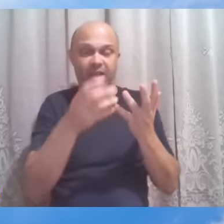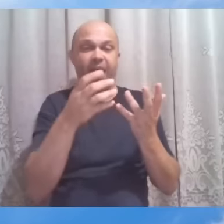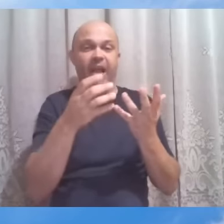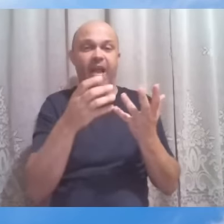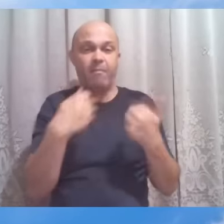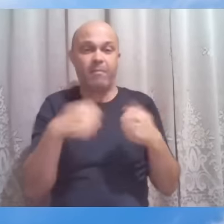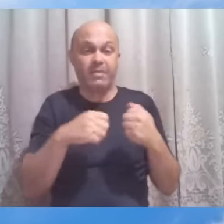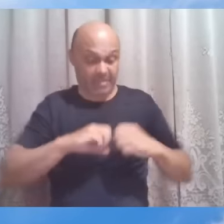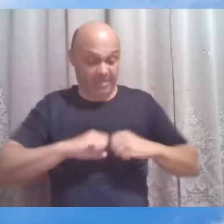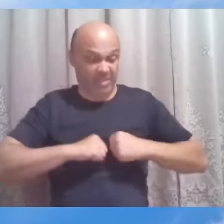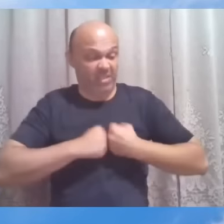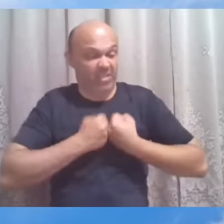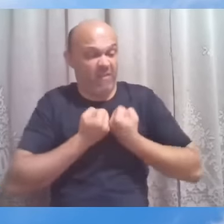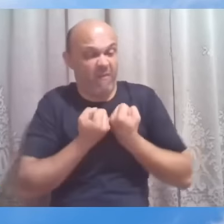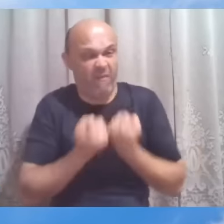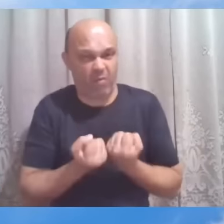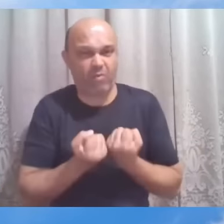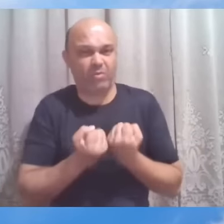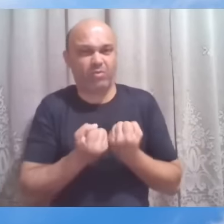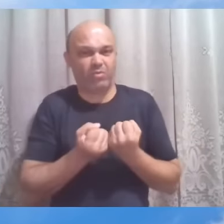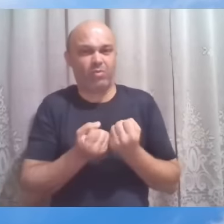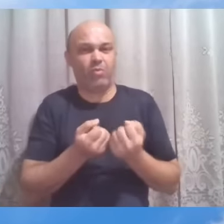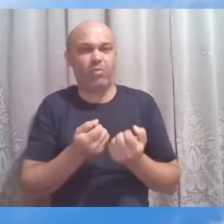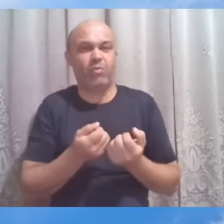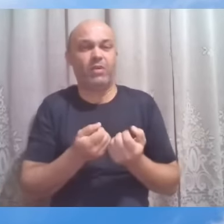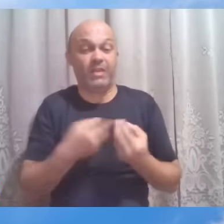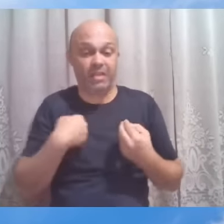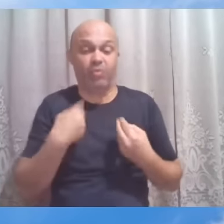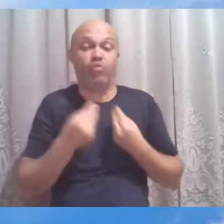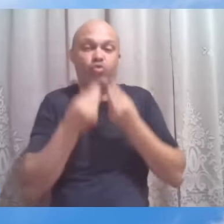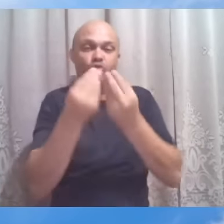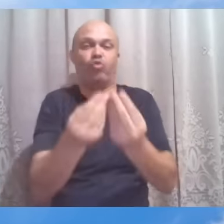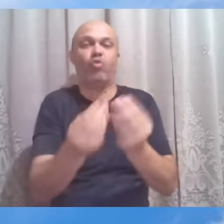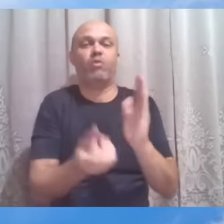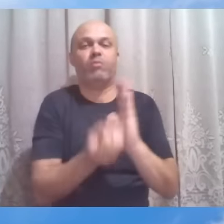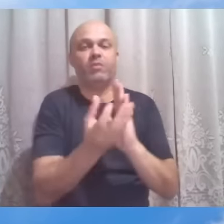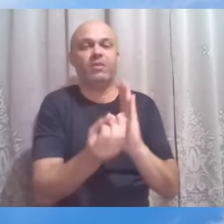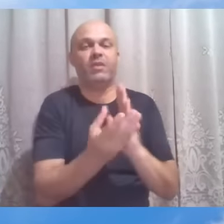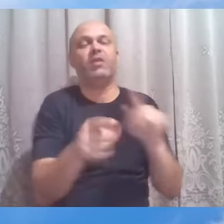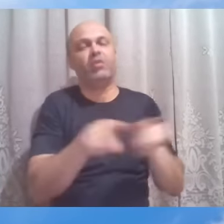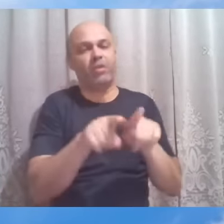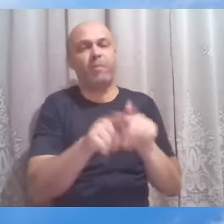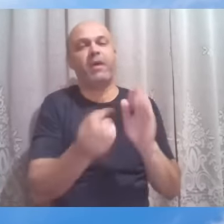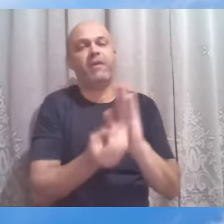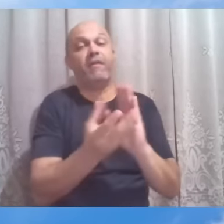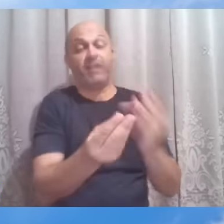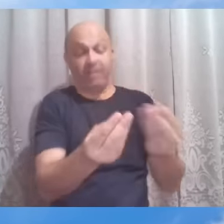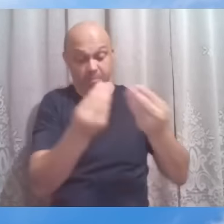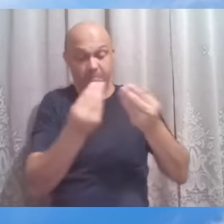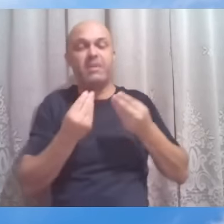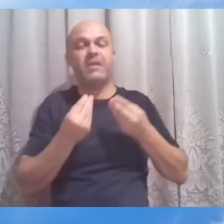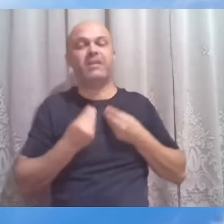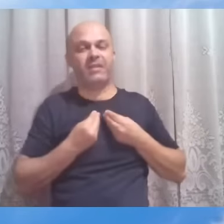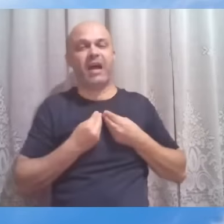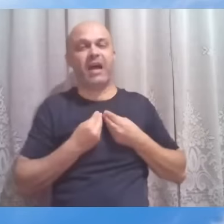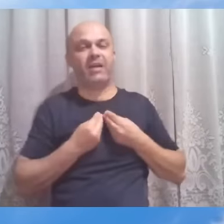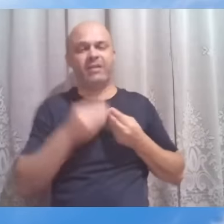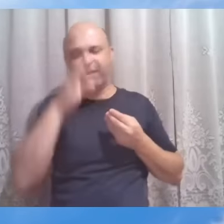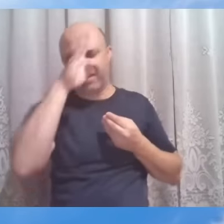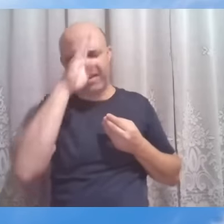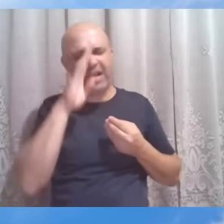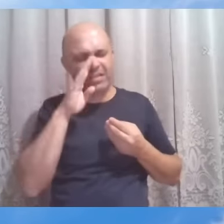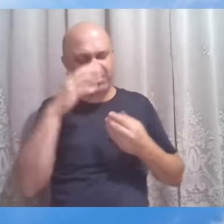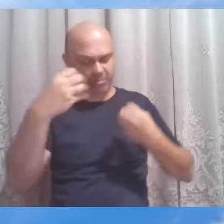empenho, de busca, de inspiração que eu dou ao Evangelho, é a medida, então, que o Evangelho me dará de graças, de lições, de entendimento.